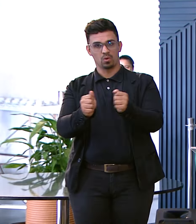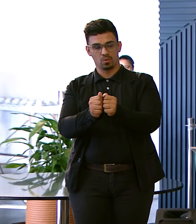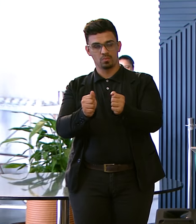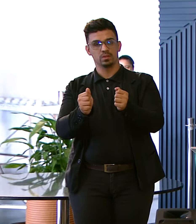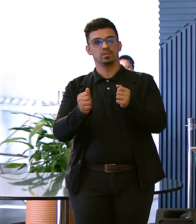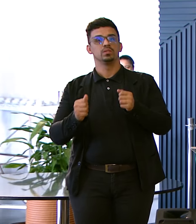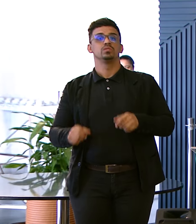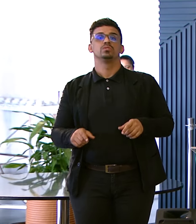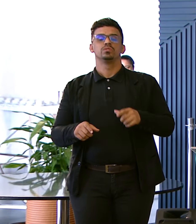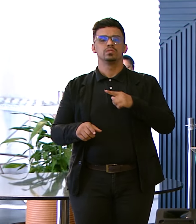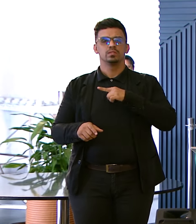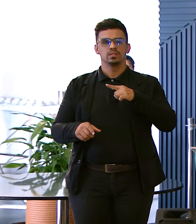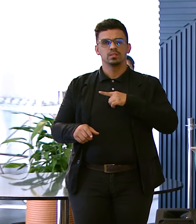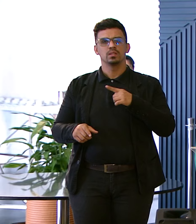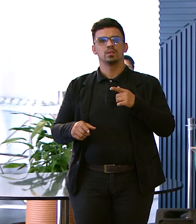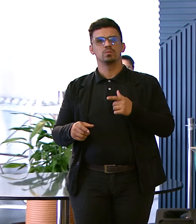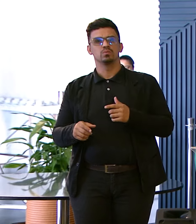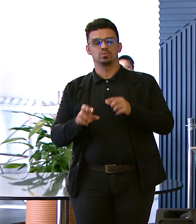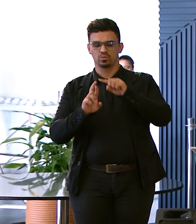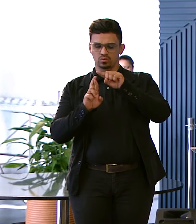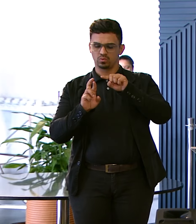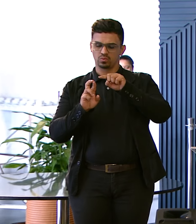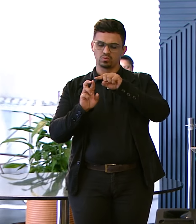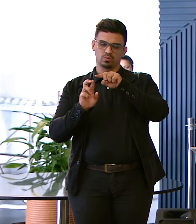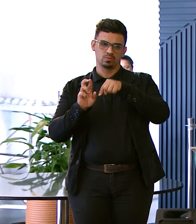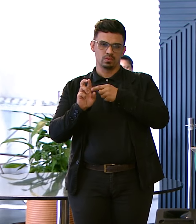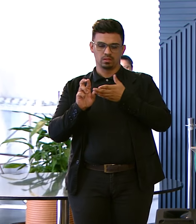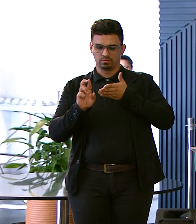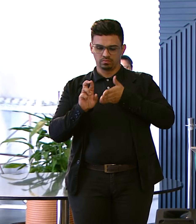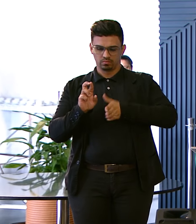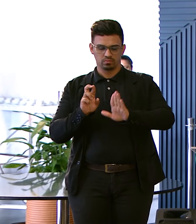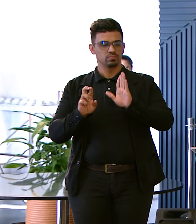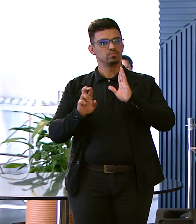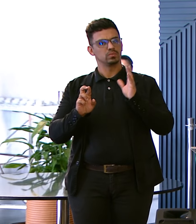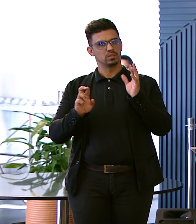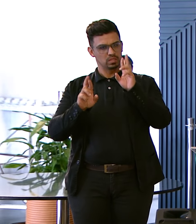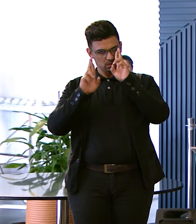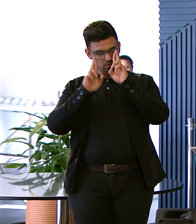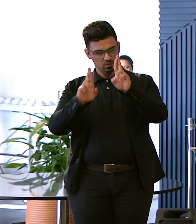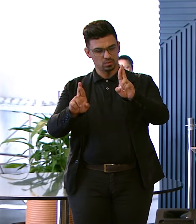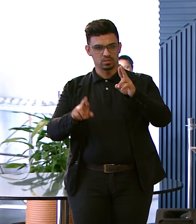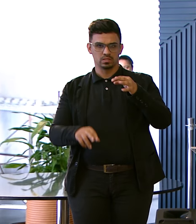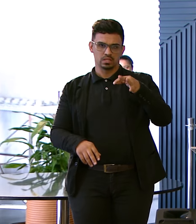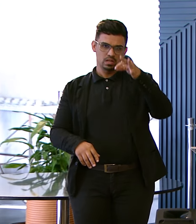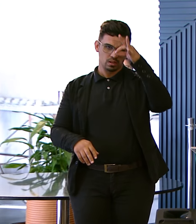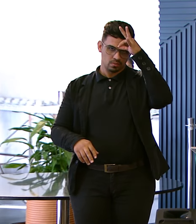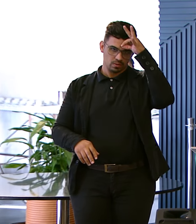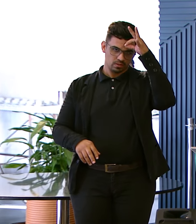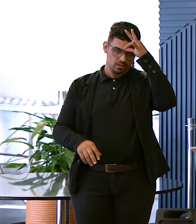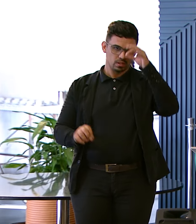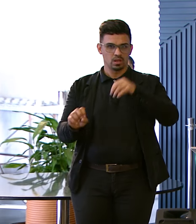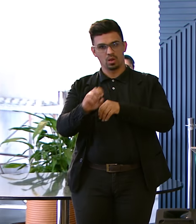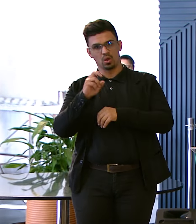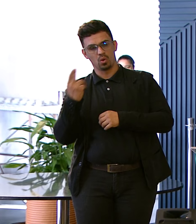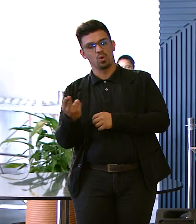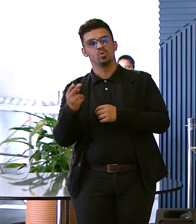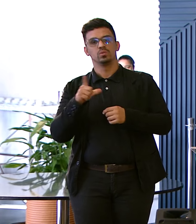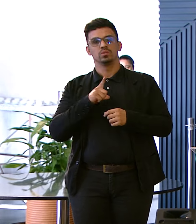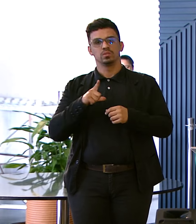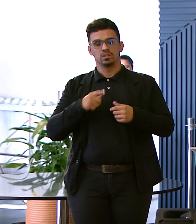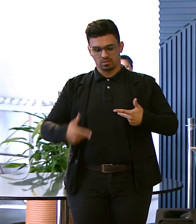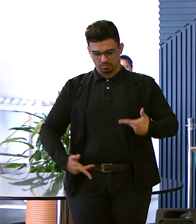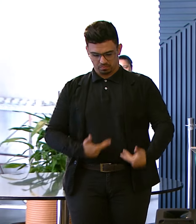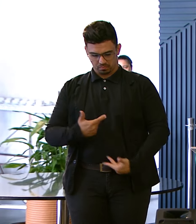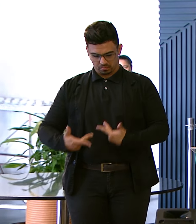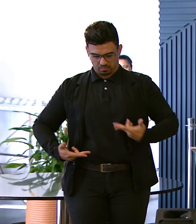Nós temos Um parto Respeitoso Seja ele Vaginal Seja ele Via cesárea Temos